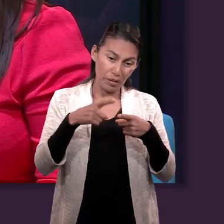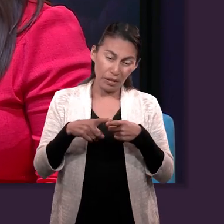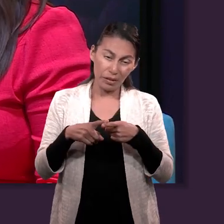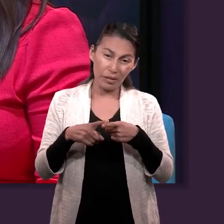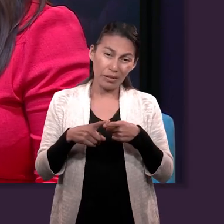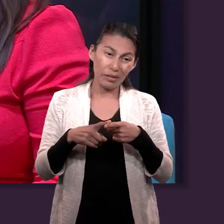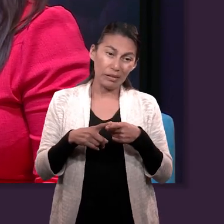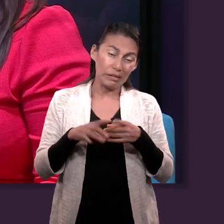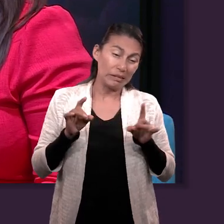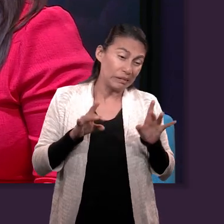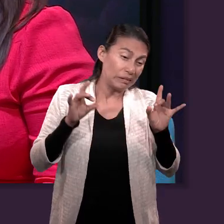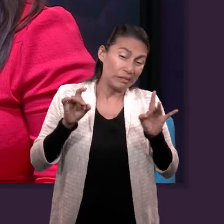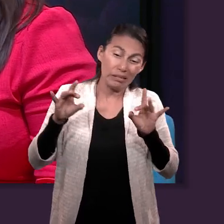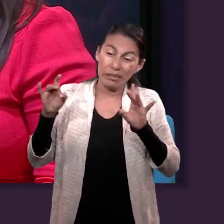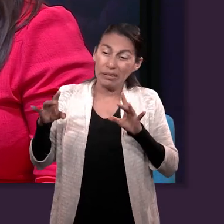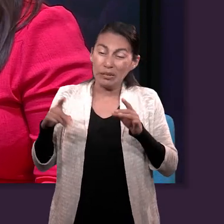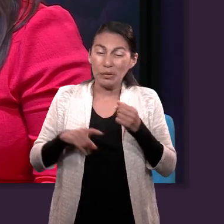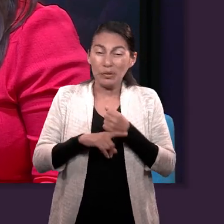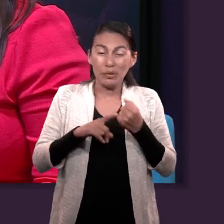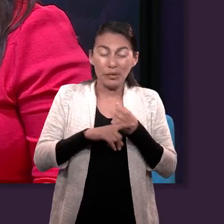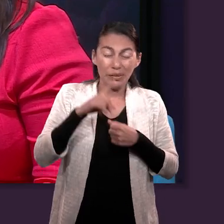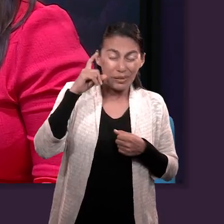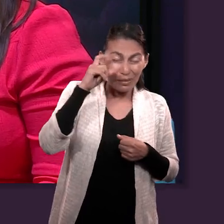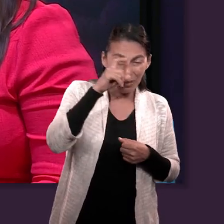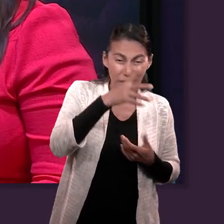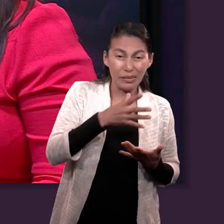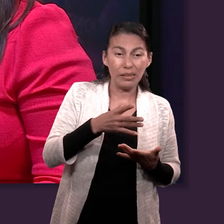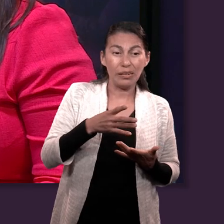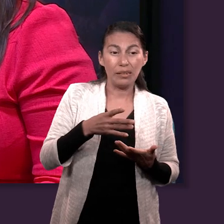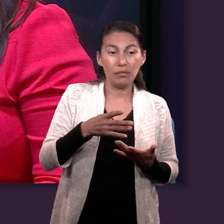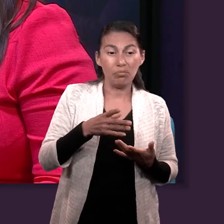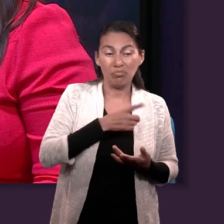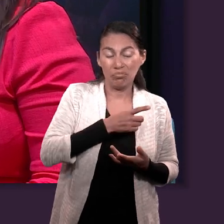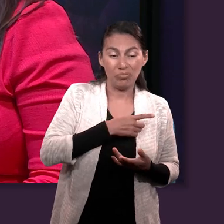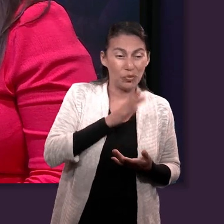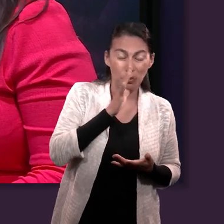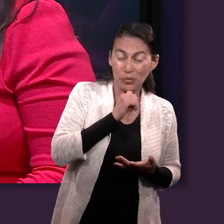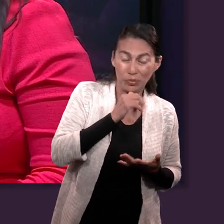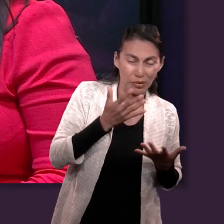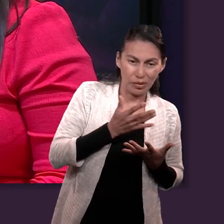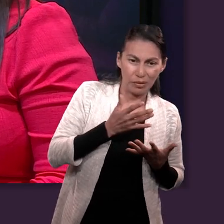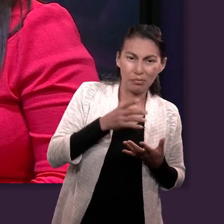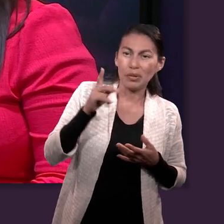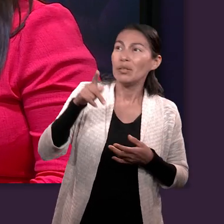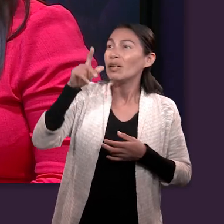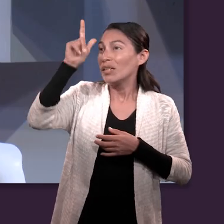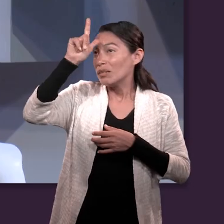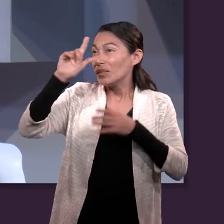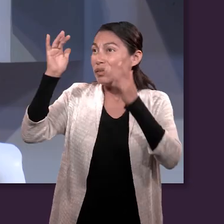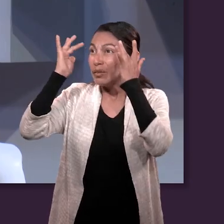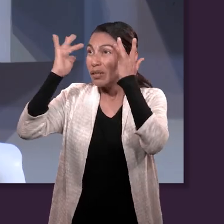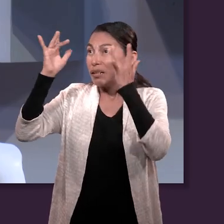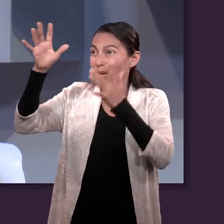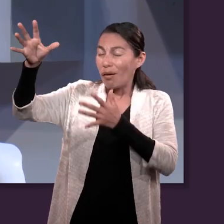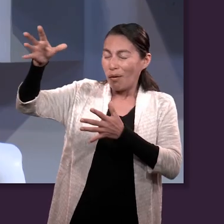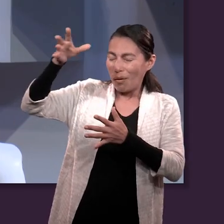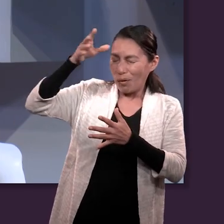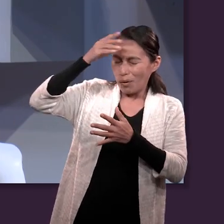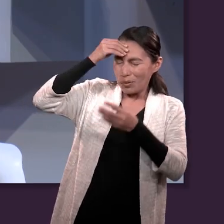enfrentaron ante ciertas circunstancias y realmente es un trabajo que viene del Espíritu Santo. Yo también coincido con